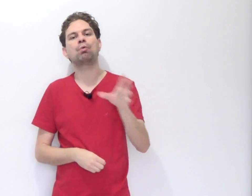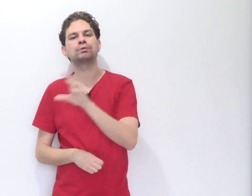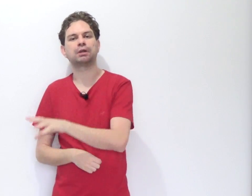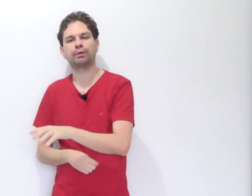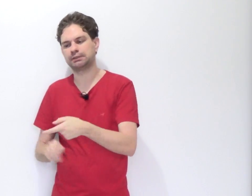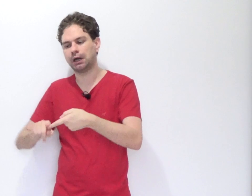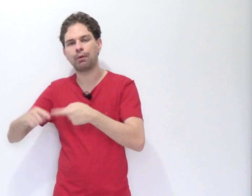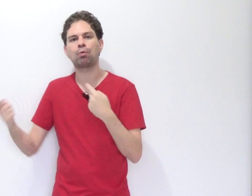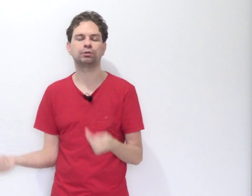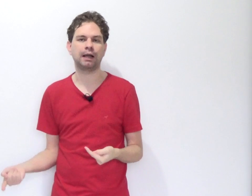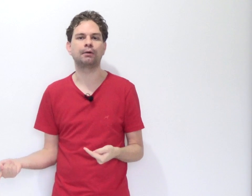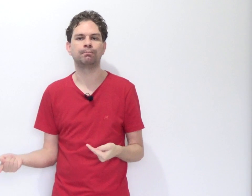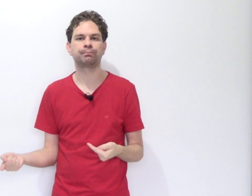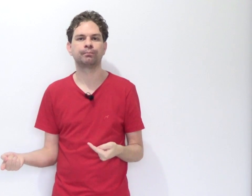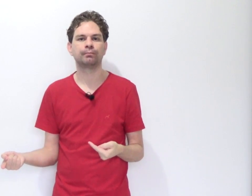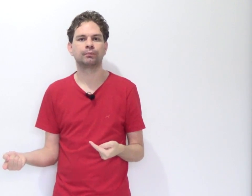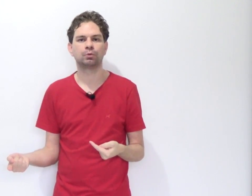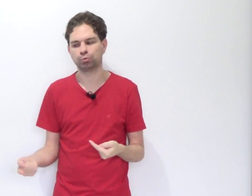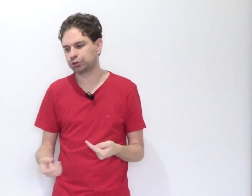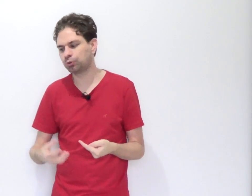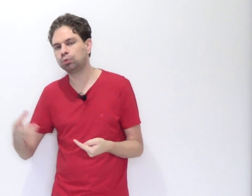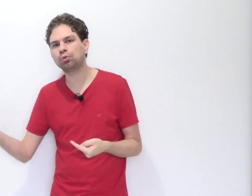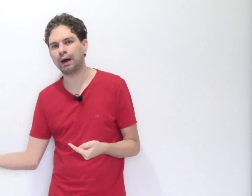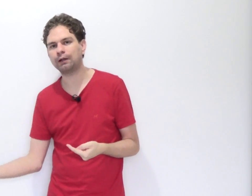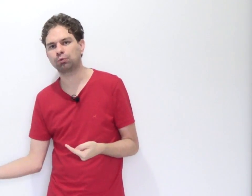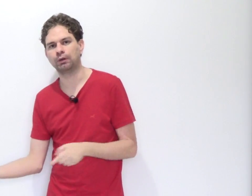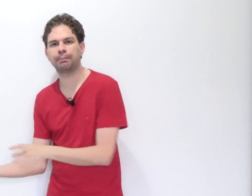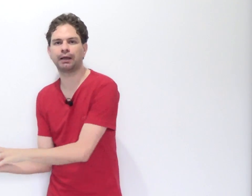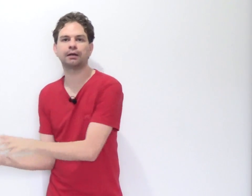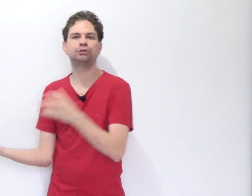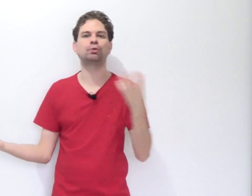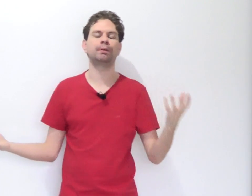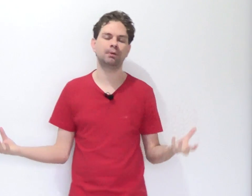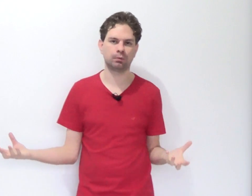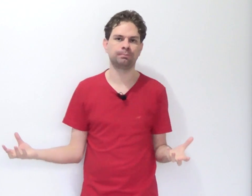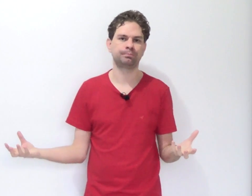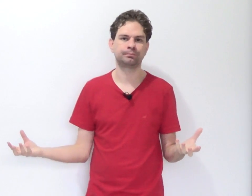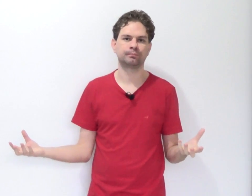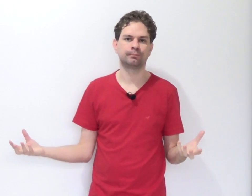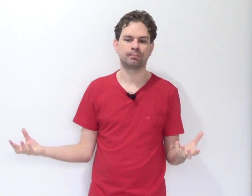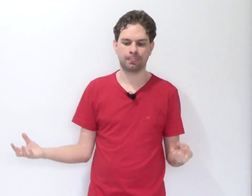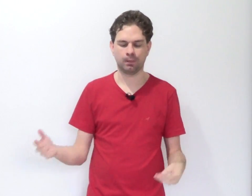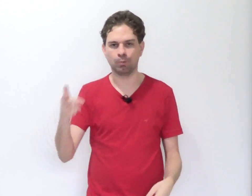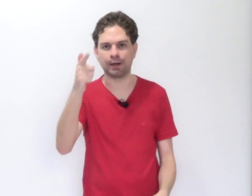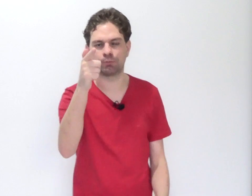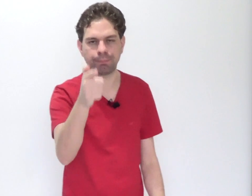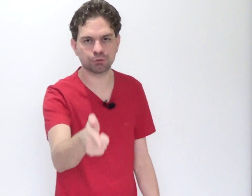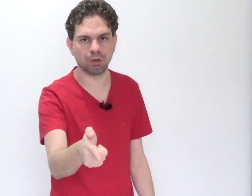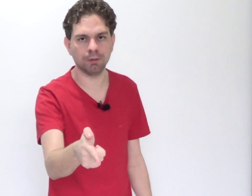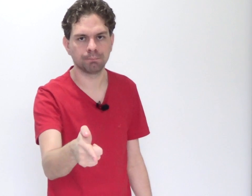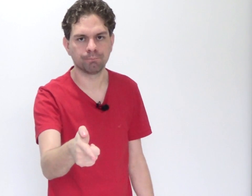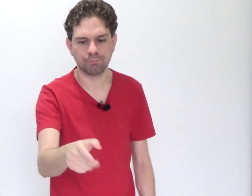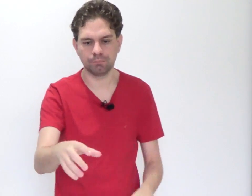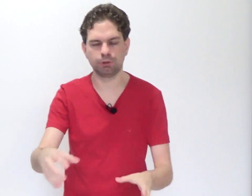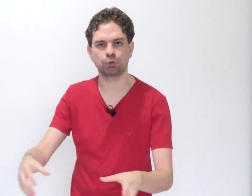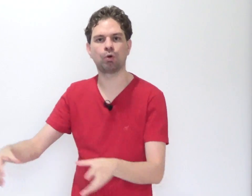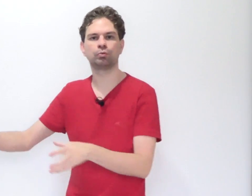consequencial, é o contrário. O segundo ato é para garantir o primeiro. Eu mato uma pessoa, escondo